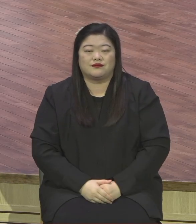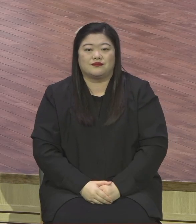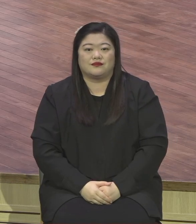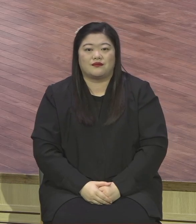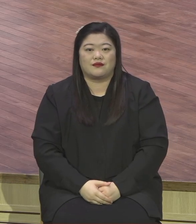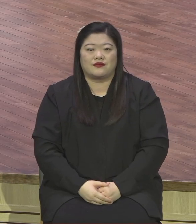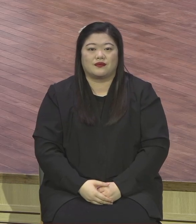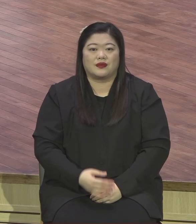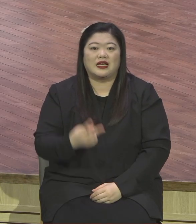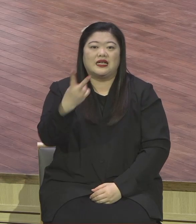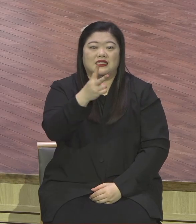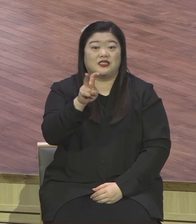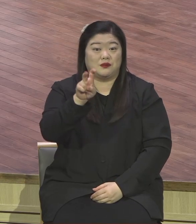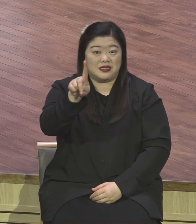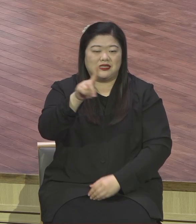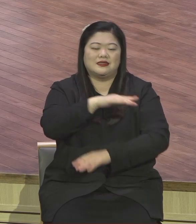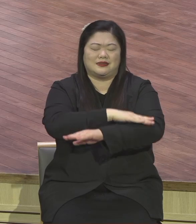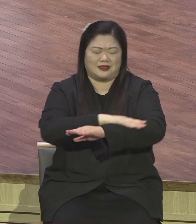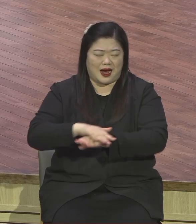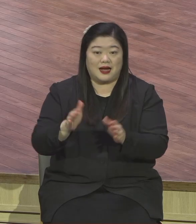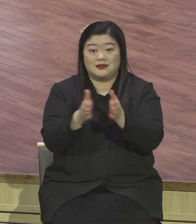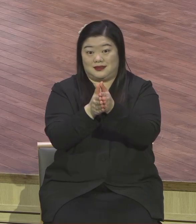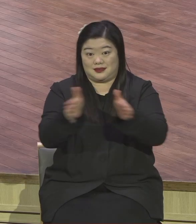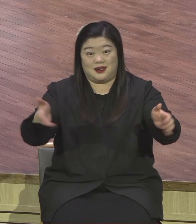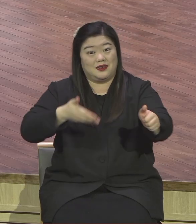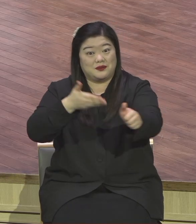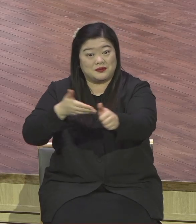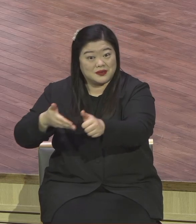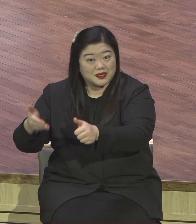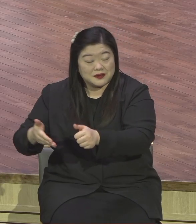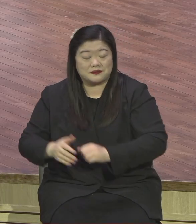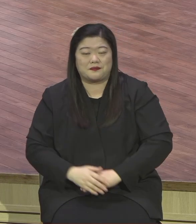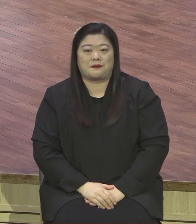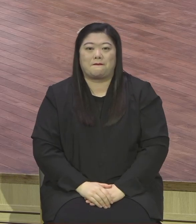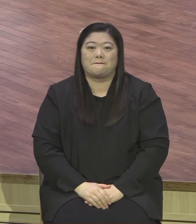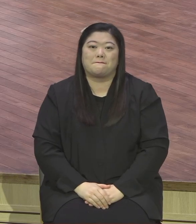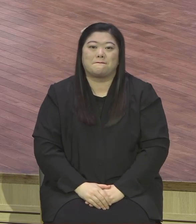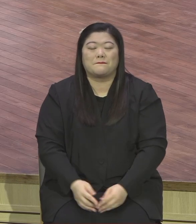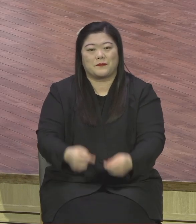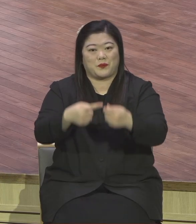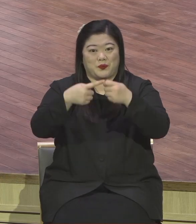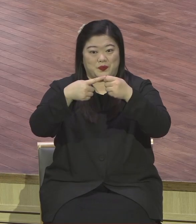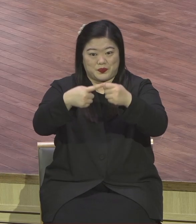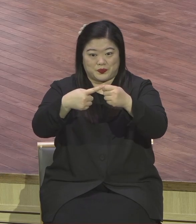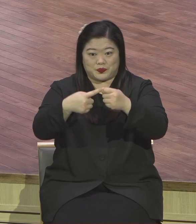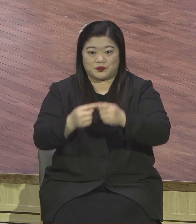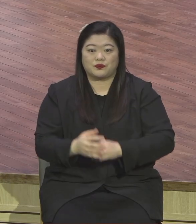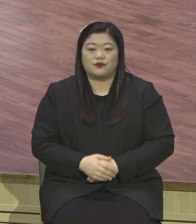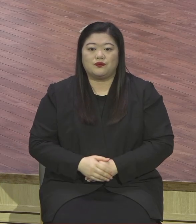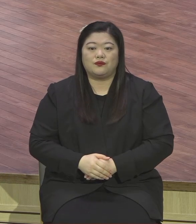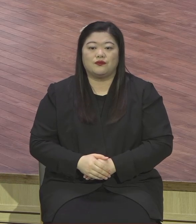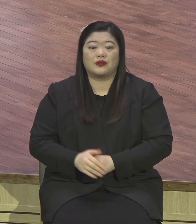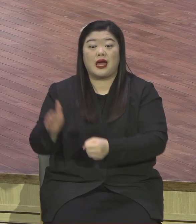시작하시기를 주의원으로 축복합니다. 그럼 첫째로 우리의 능력이 되시는 하나님이십니다.